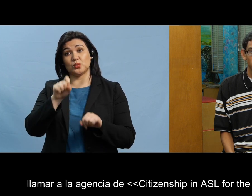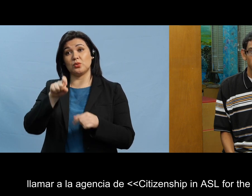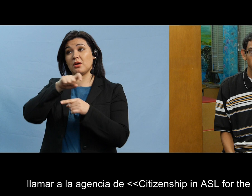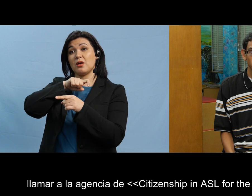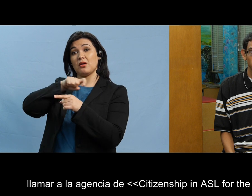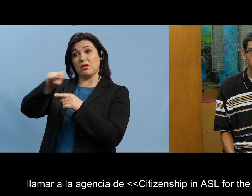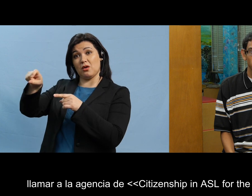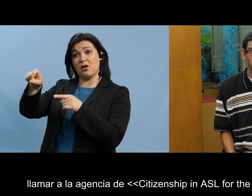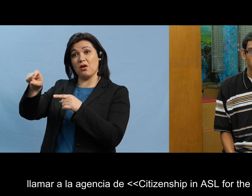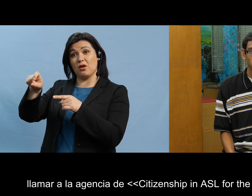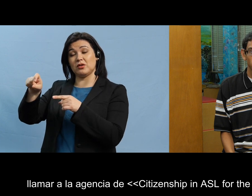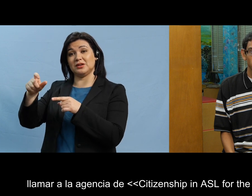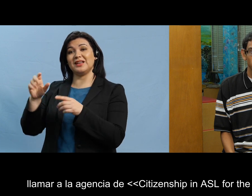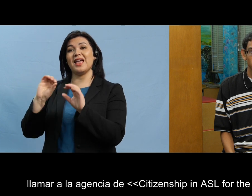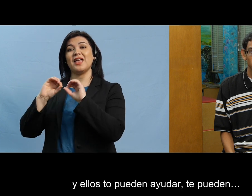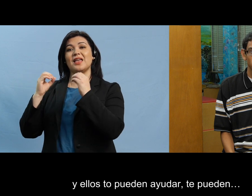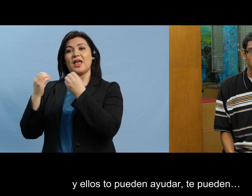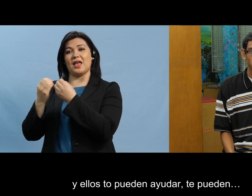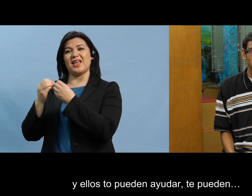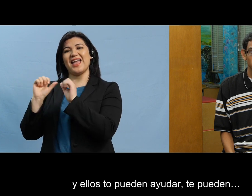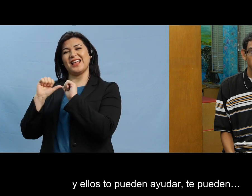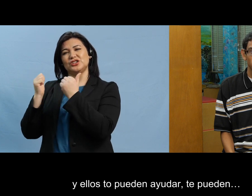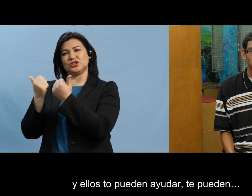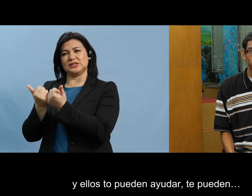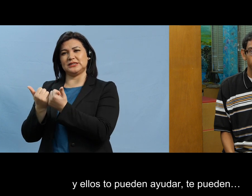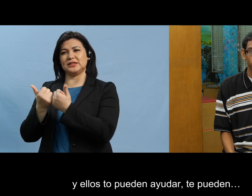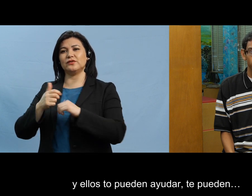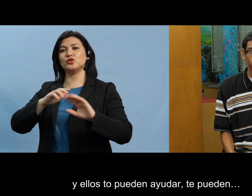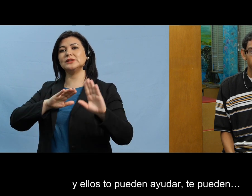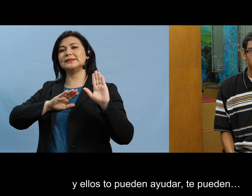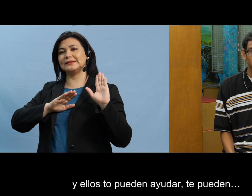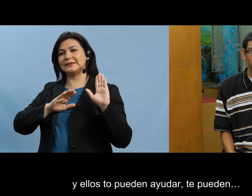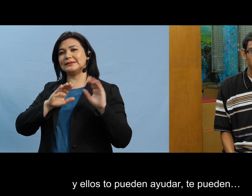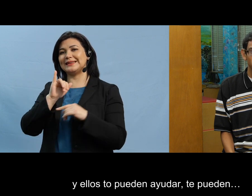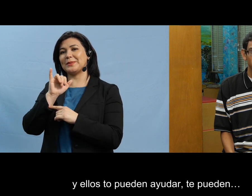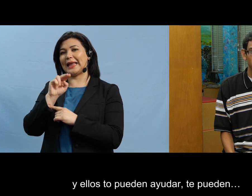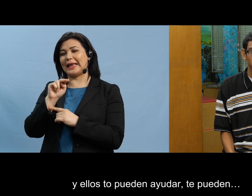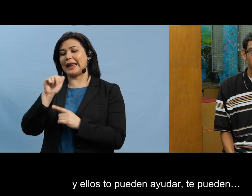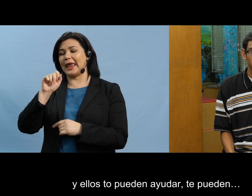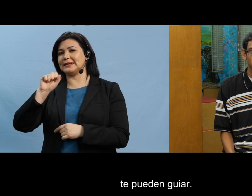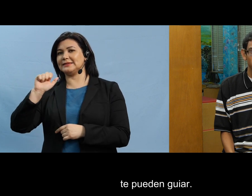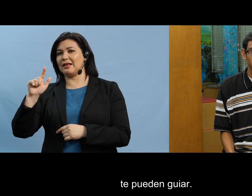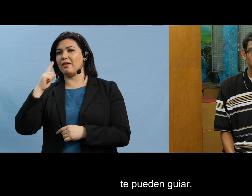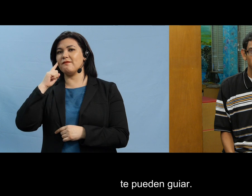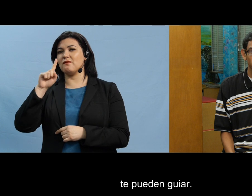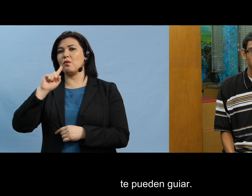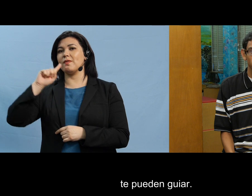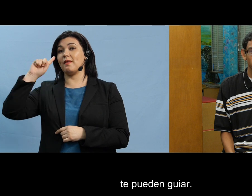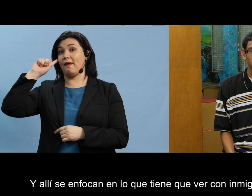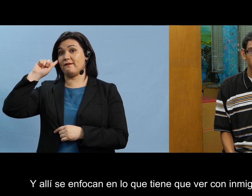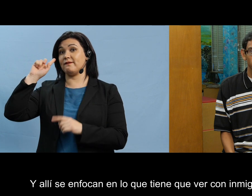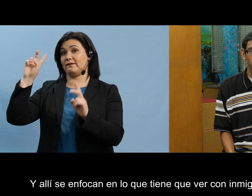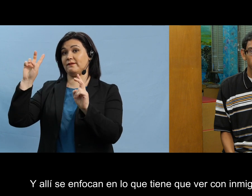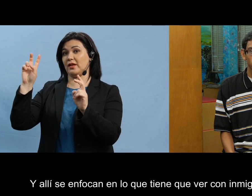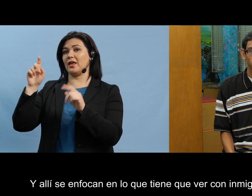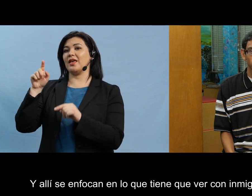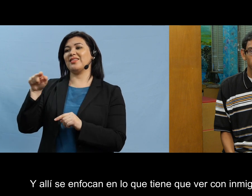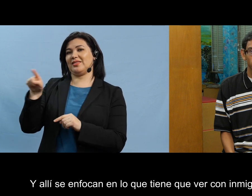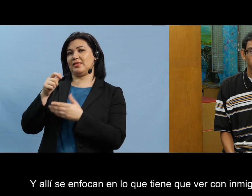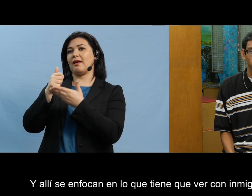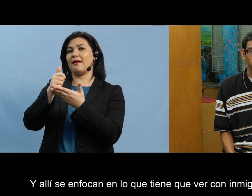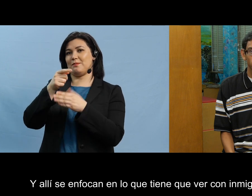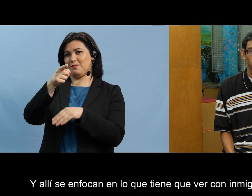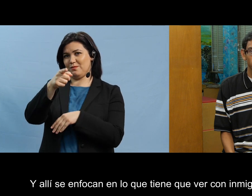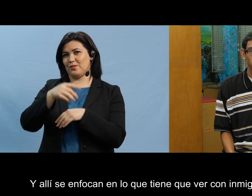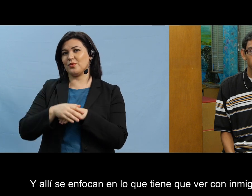agencia de citizenship in ASL for the Deaf y ellos te pueden ayudar te puedan te pueden guiar y allí se